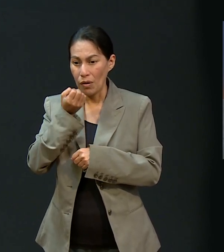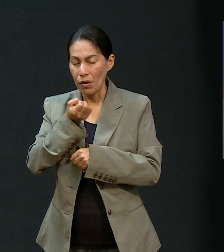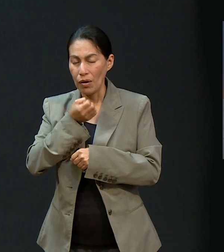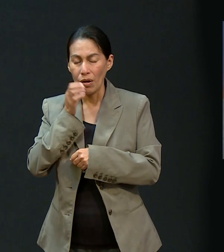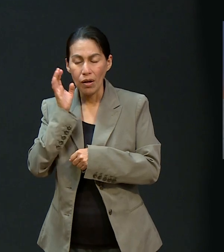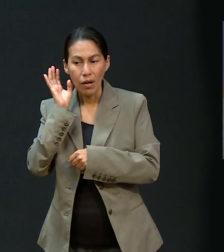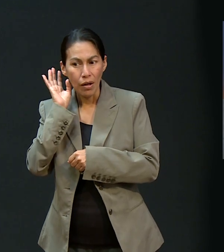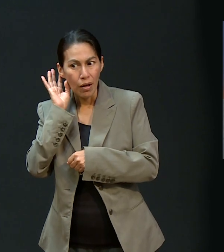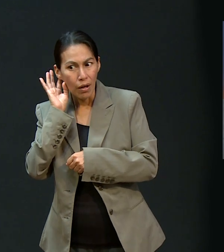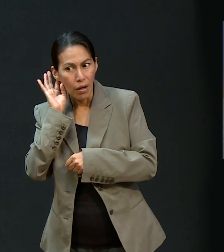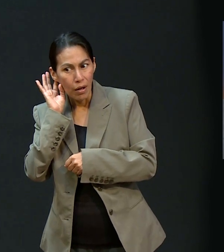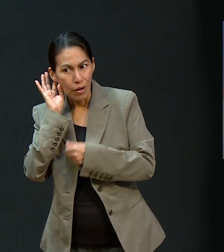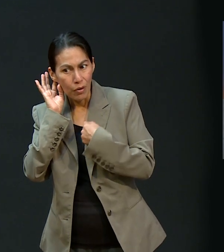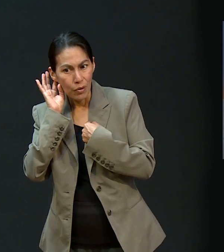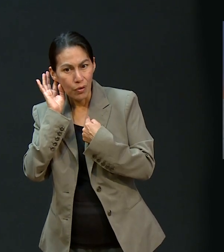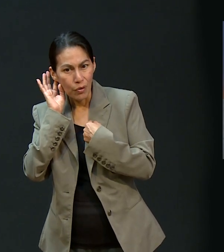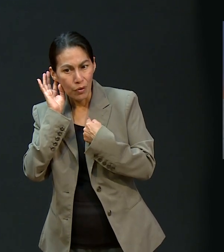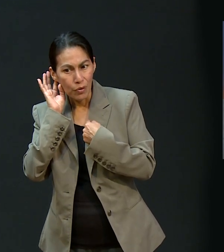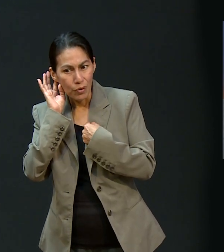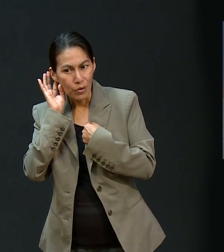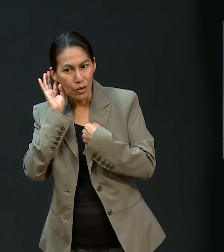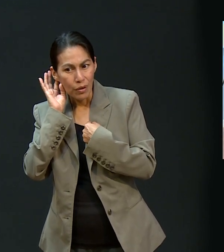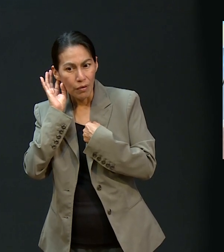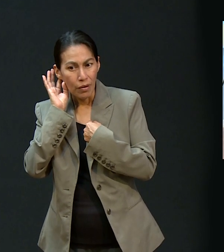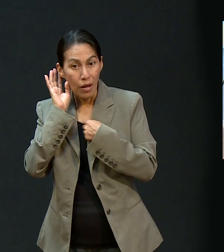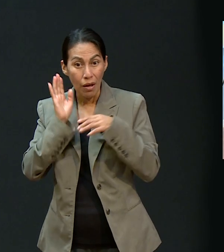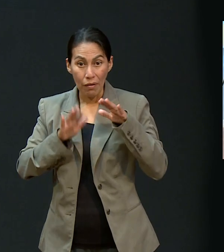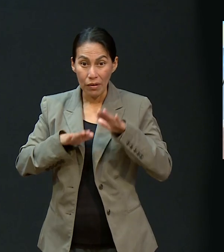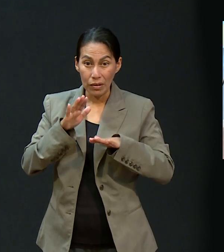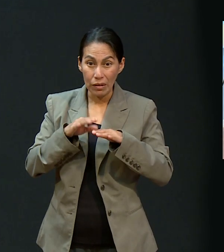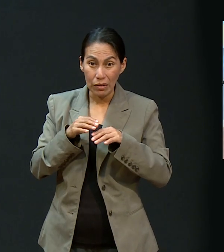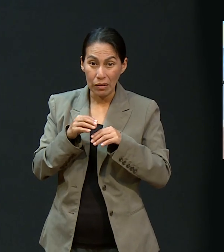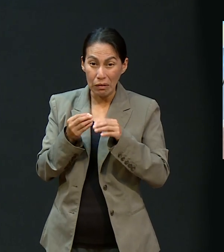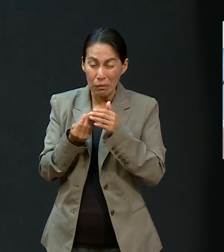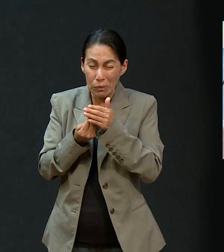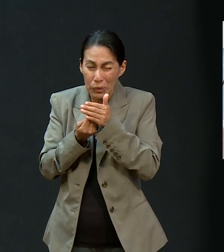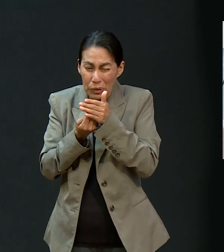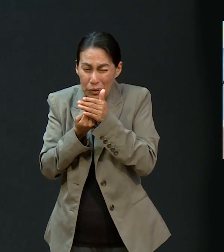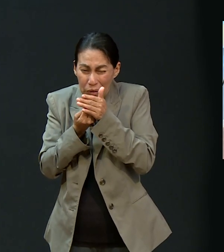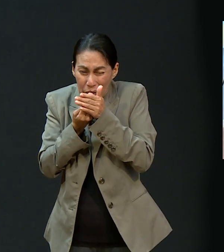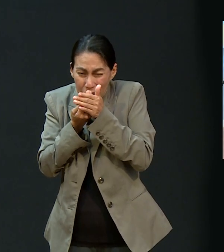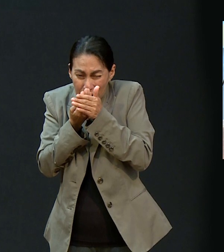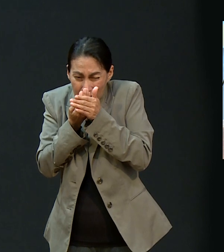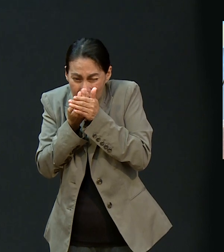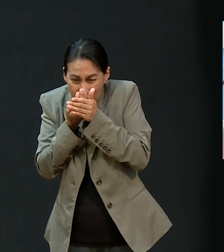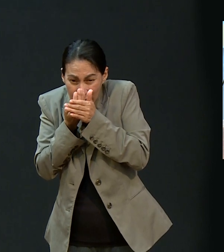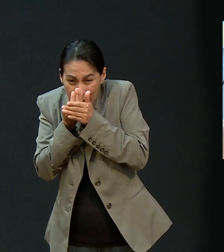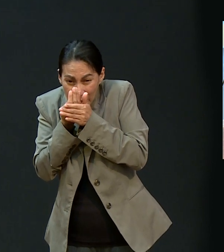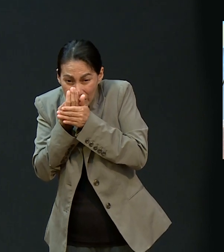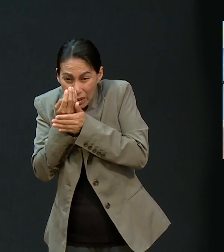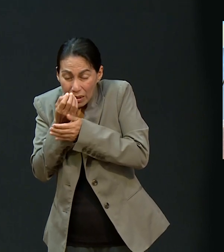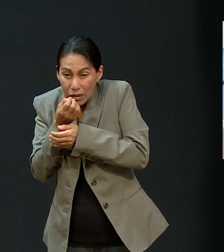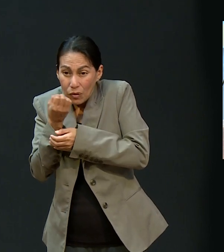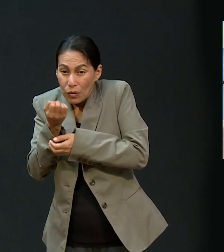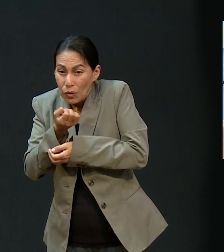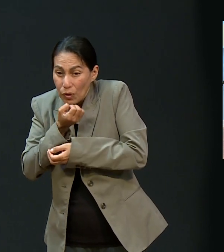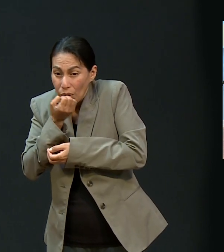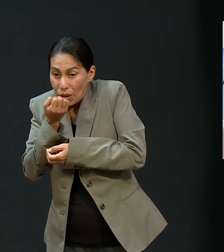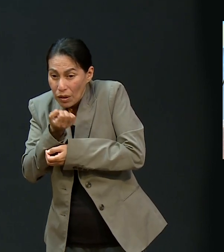noches yo lo escuchaba orar. Orar. Siempre oraba. Se levantaba en la madrugada y oraba.